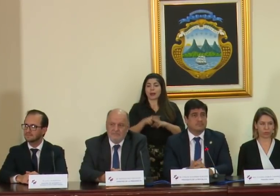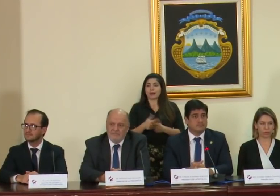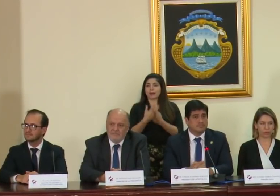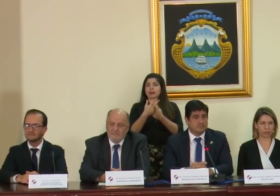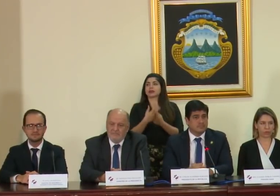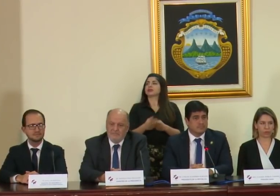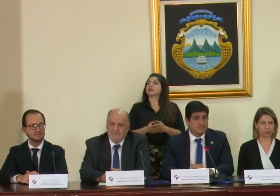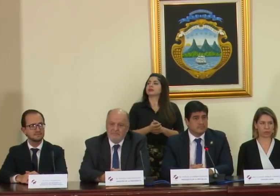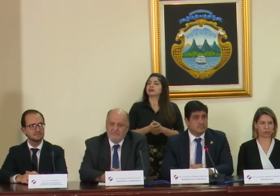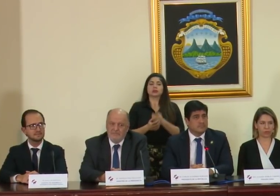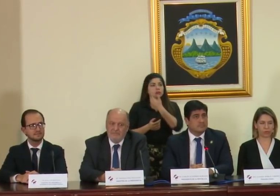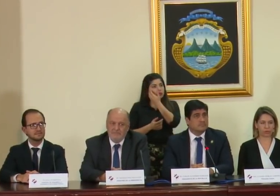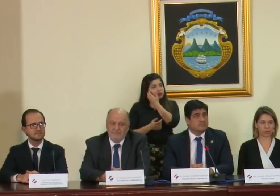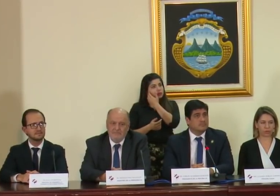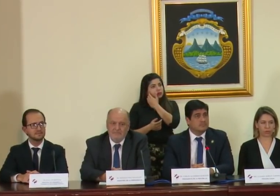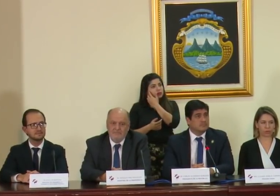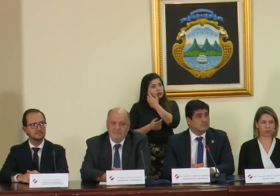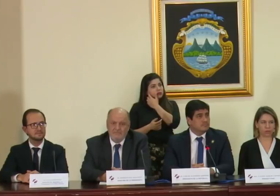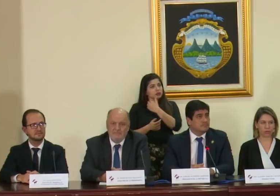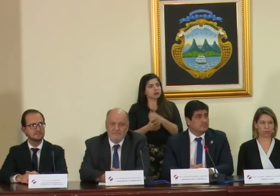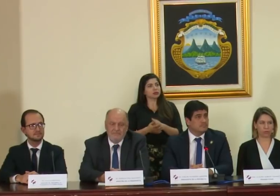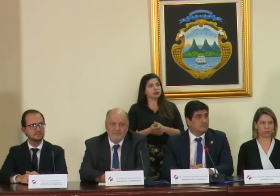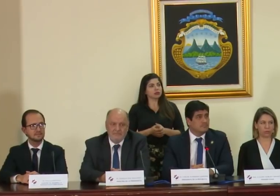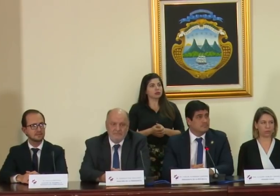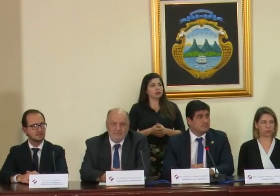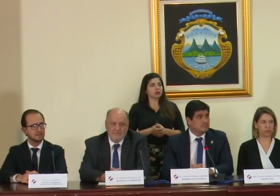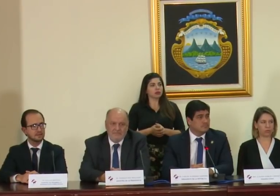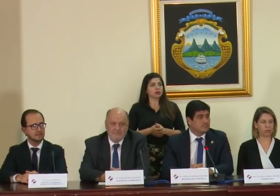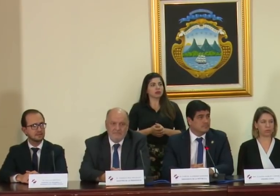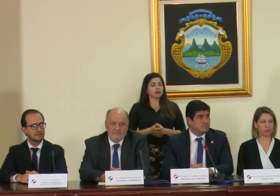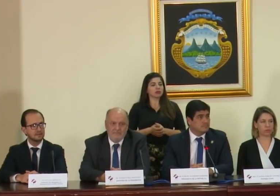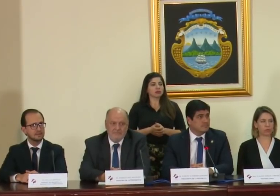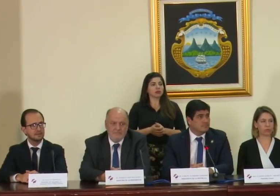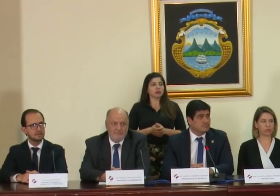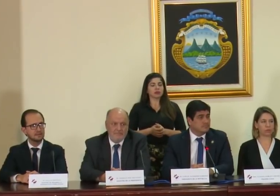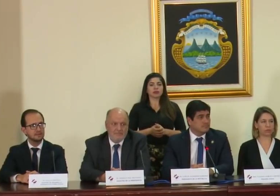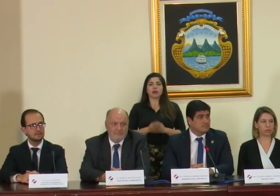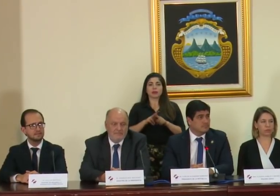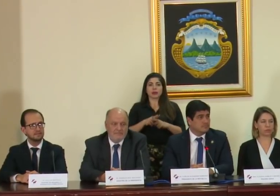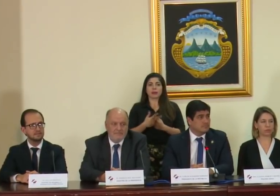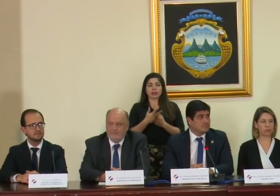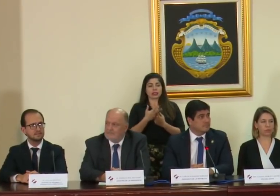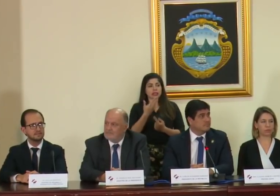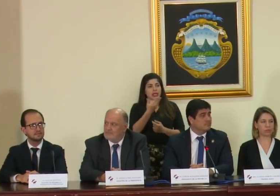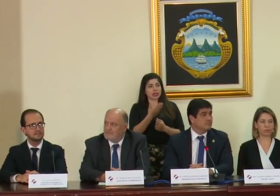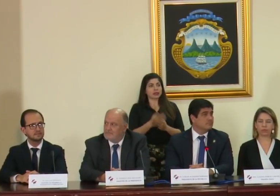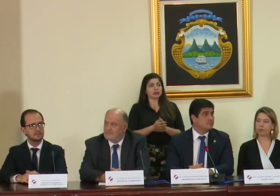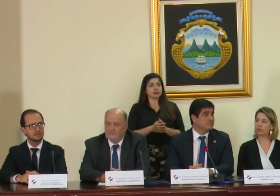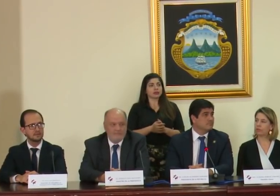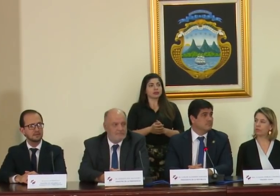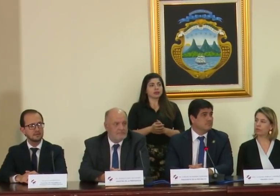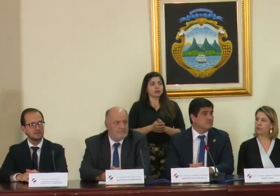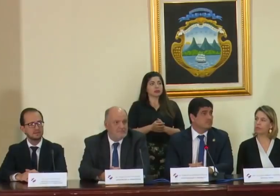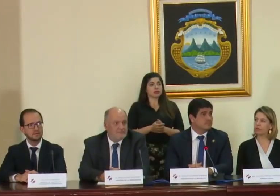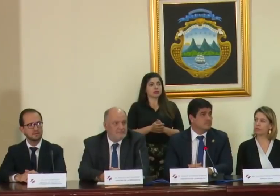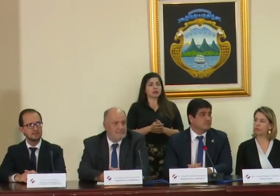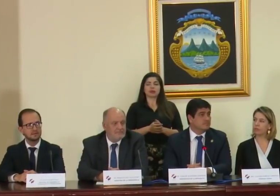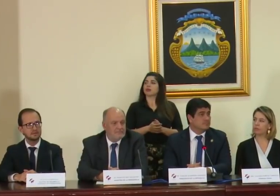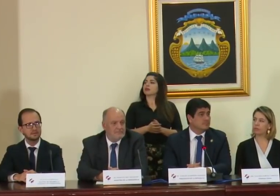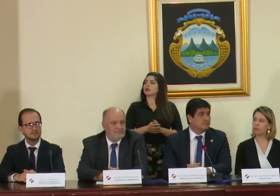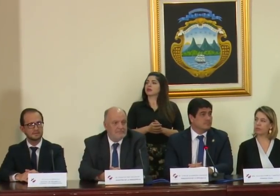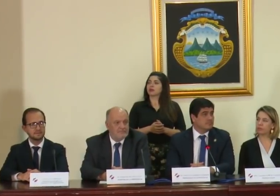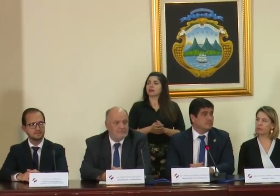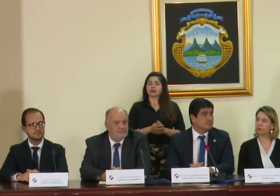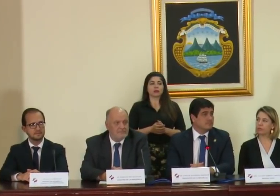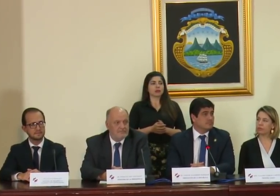favor, Fabián, tienes una lista ya que me puedas indicar. Vamos a iniciar. gustan levantar la mano, yo de